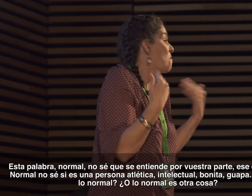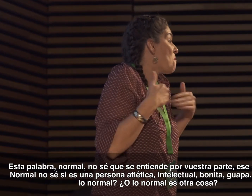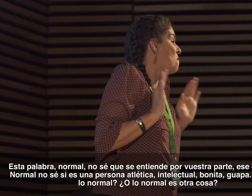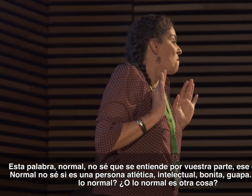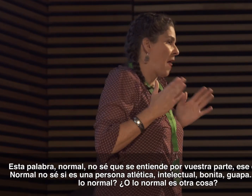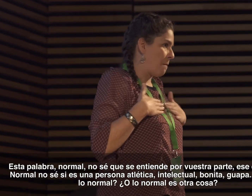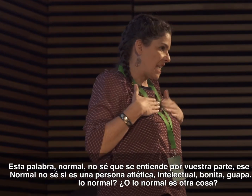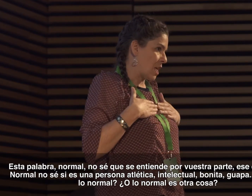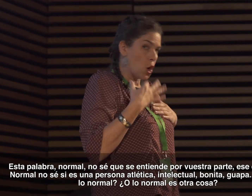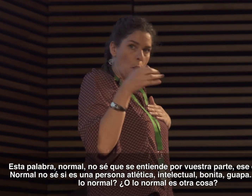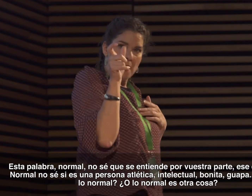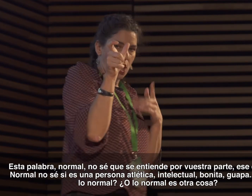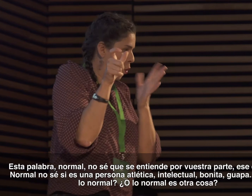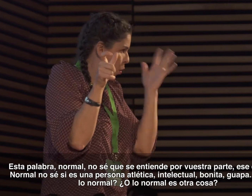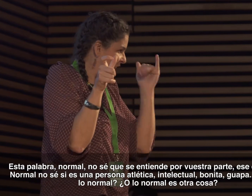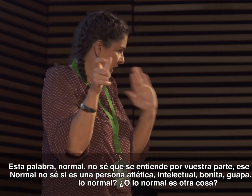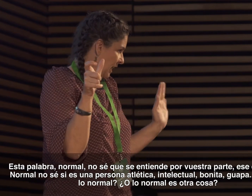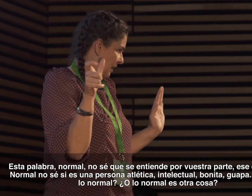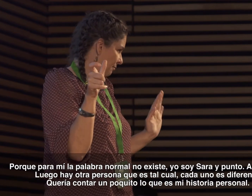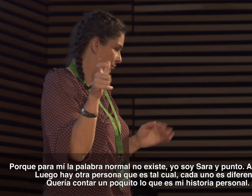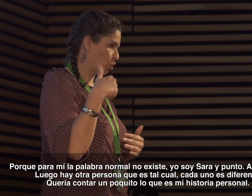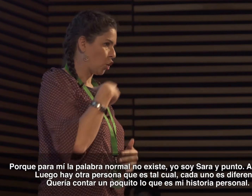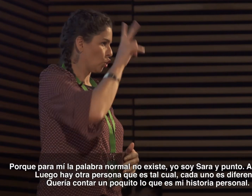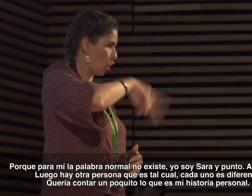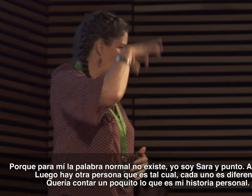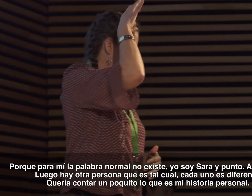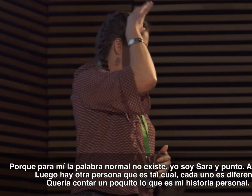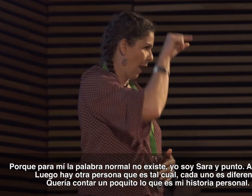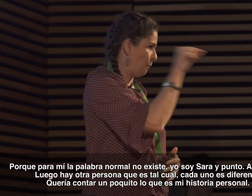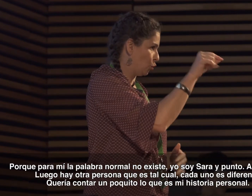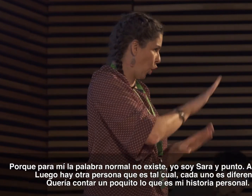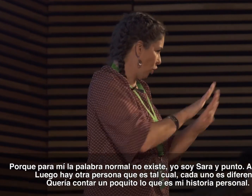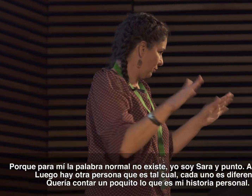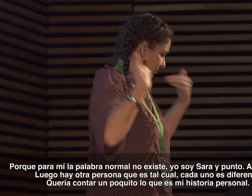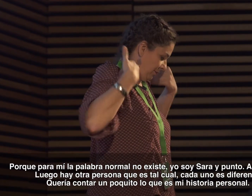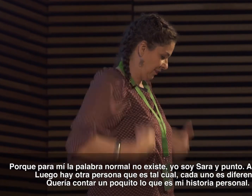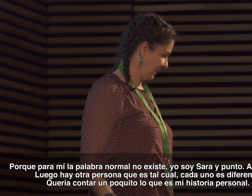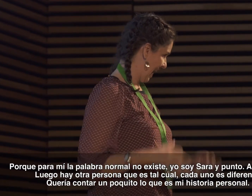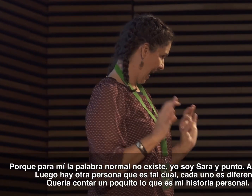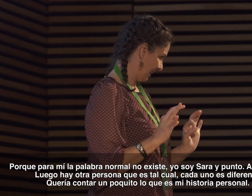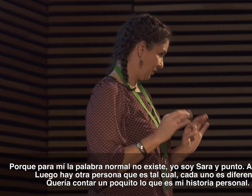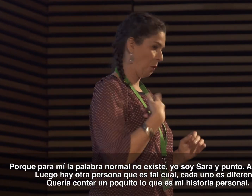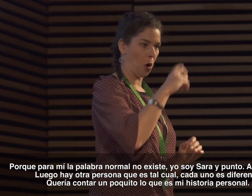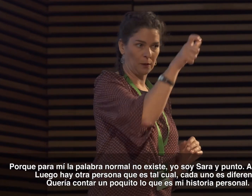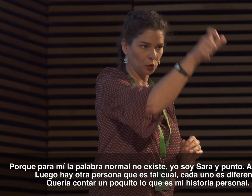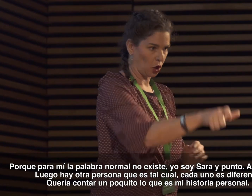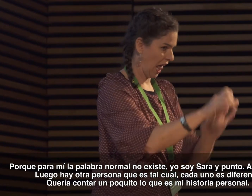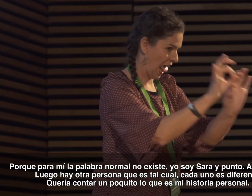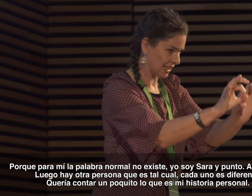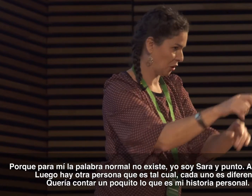lo normal es otra cosa porque para mí la palabra normal no existe, yo soy Sara y punto, así soy yo. Luego hay otra